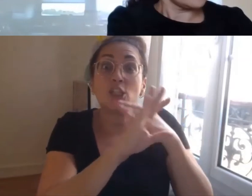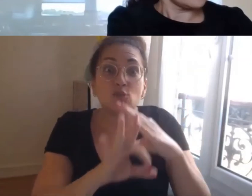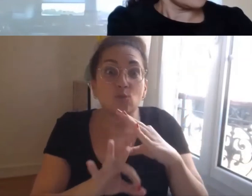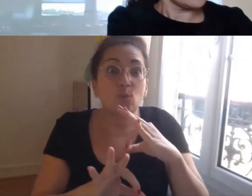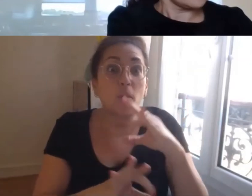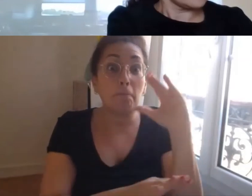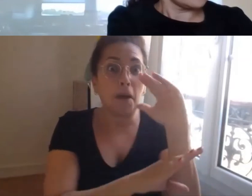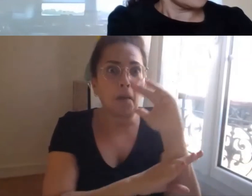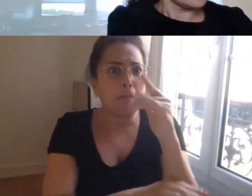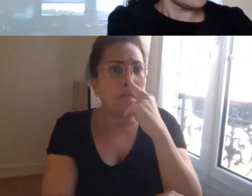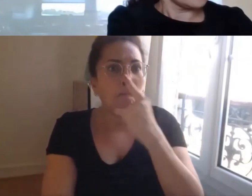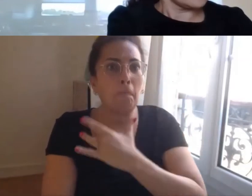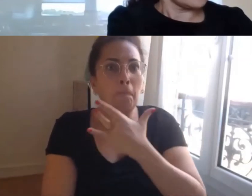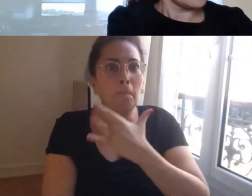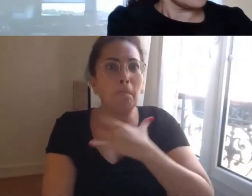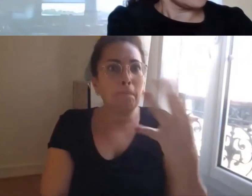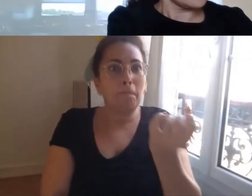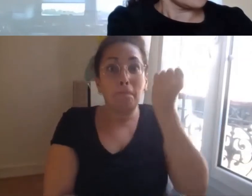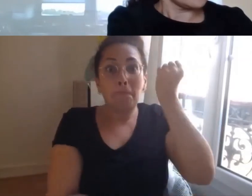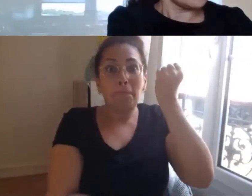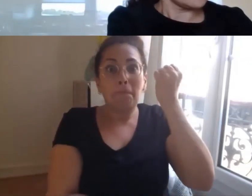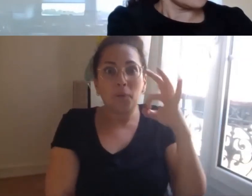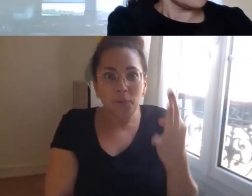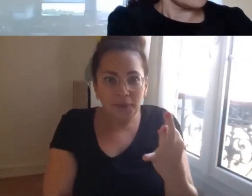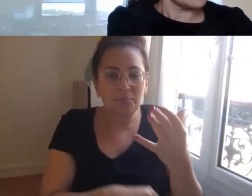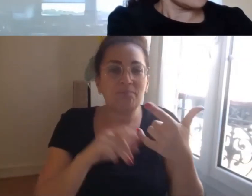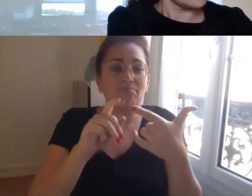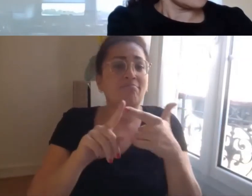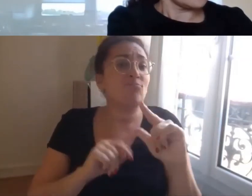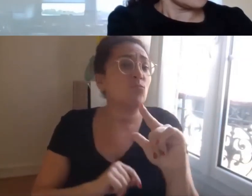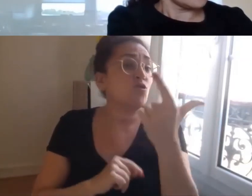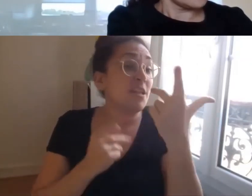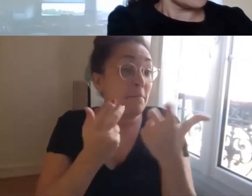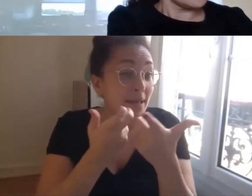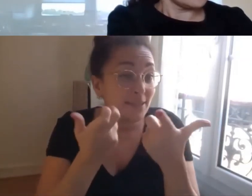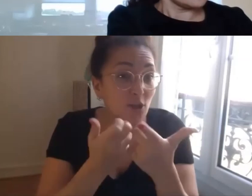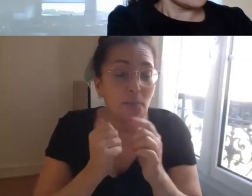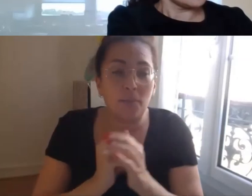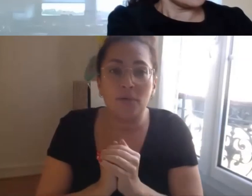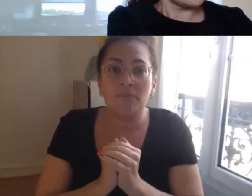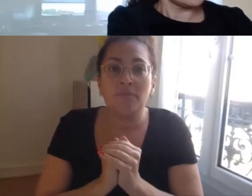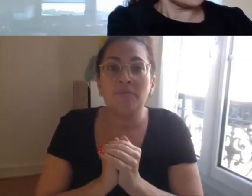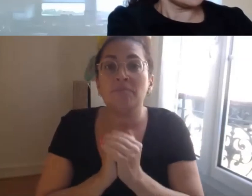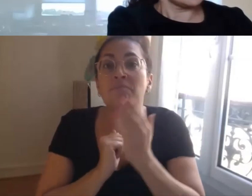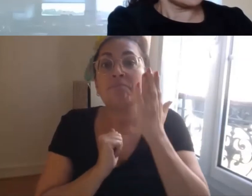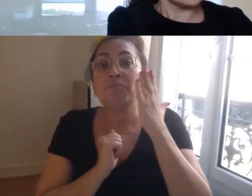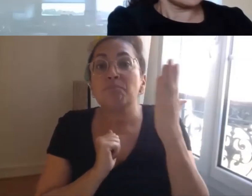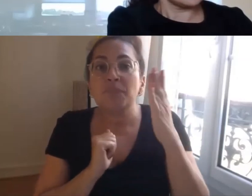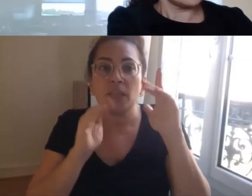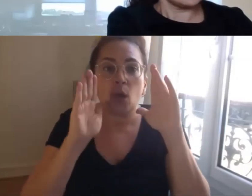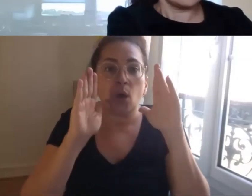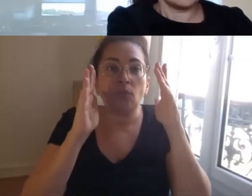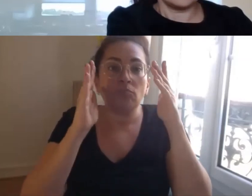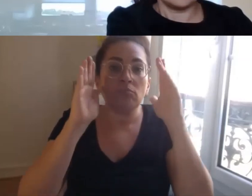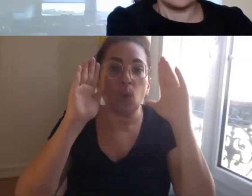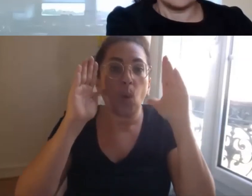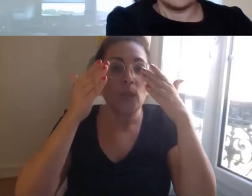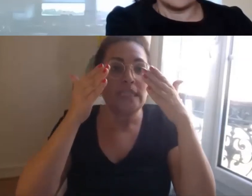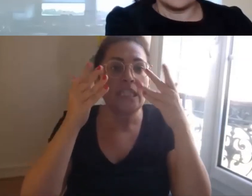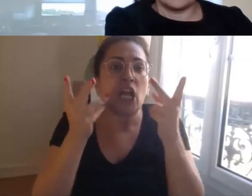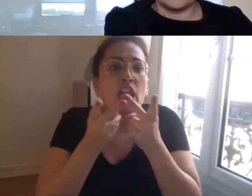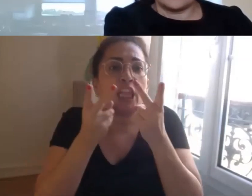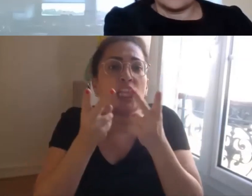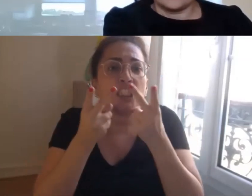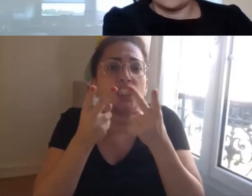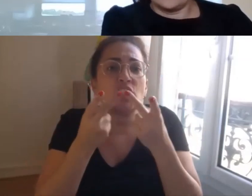l'exemple qui est très particulier très caractéristique des personnes qui ont des formes légères d'autisme le syndrome d'Asperger